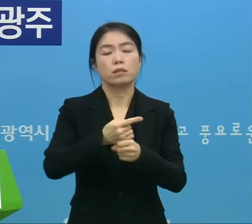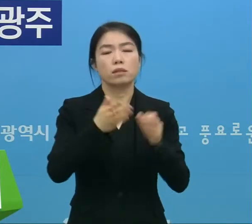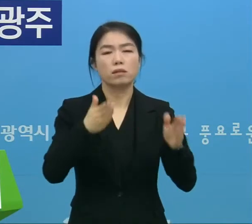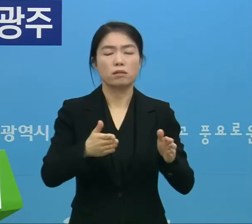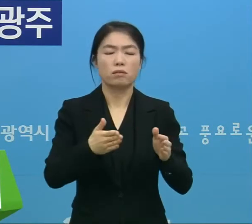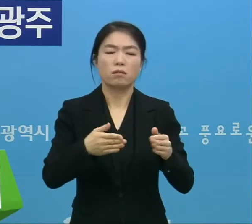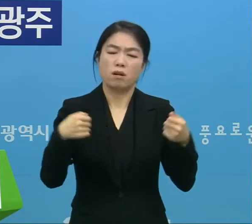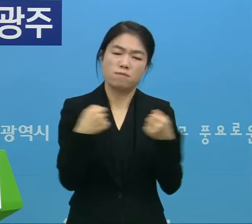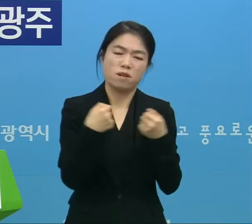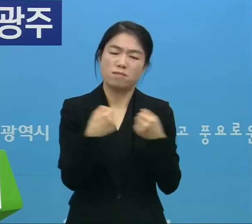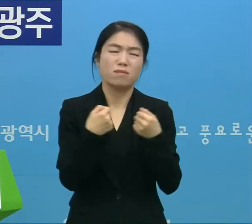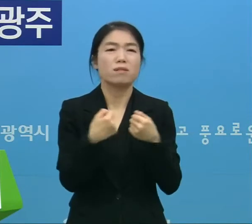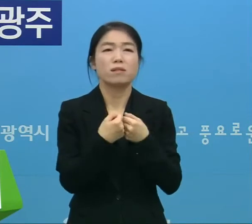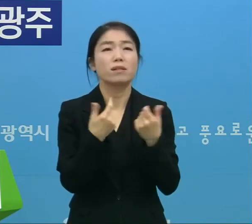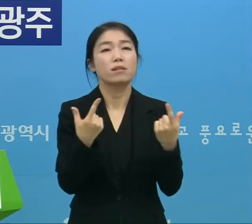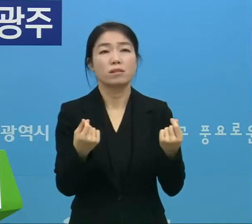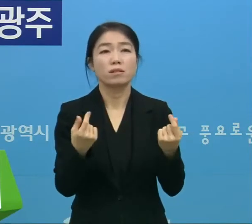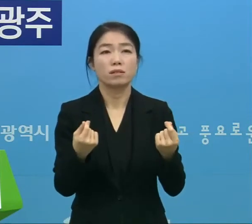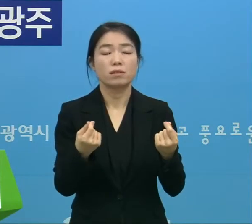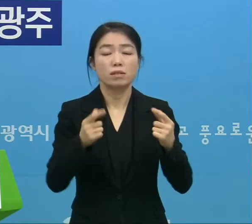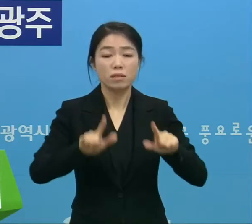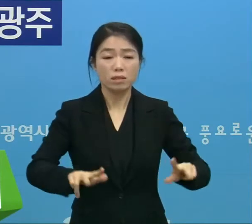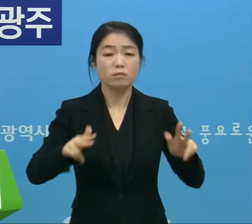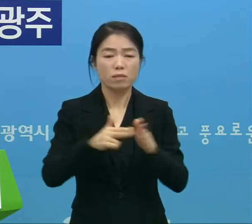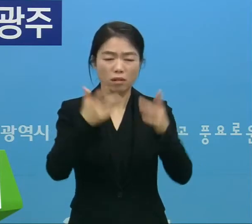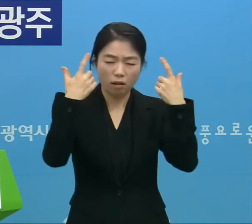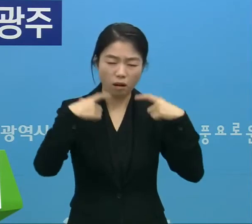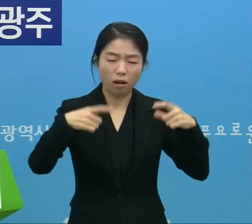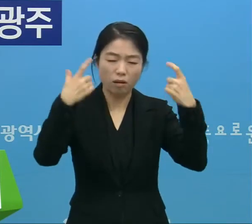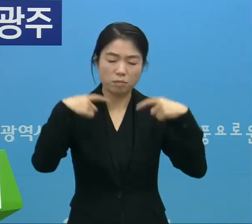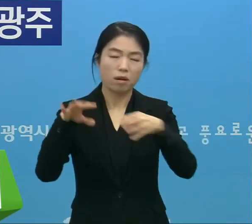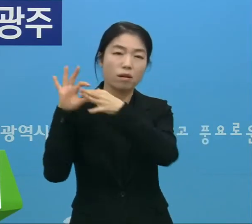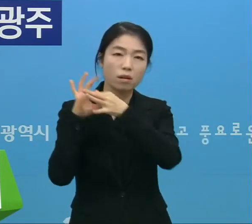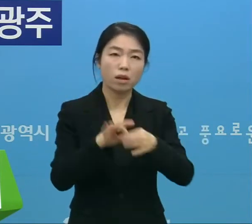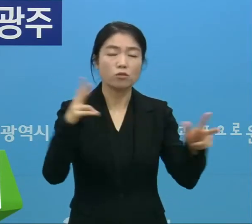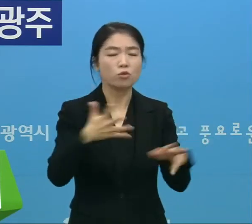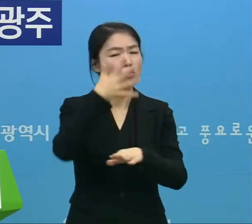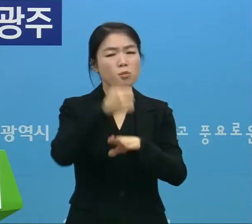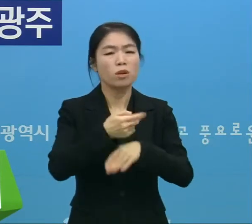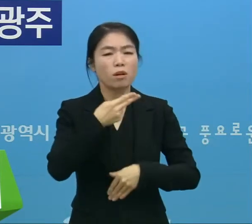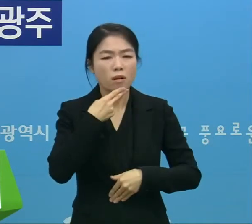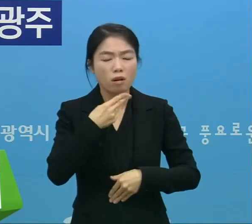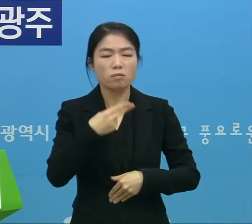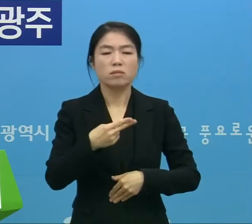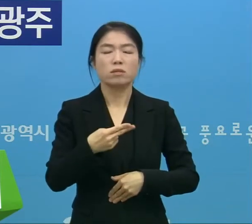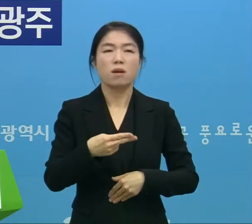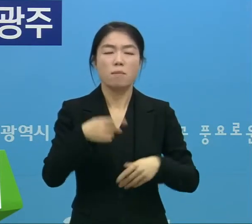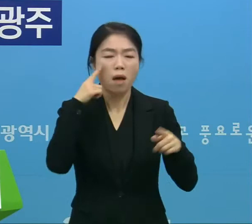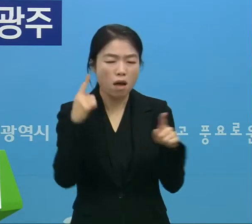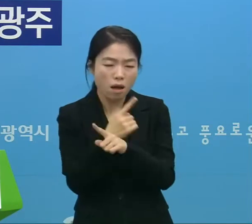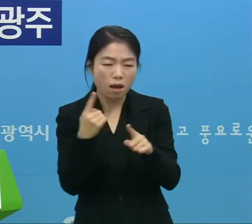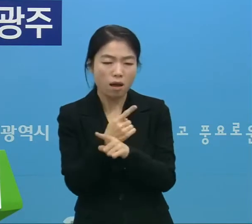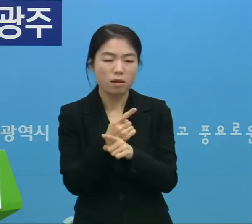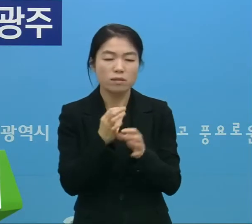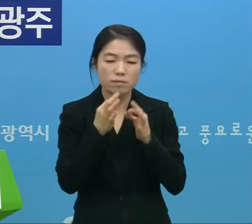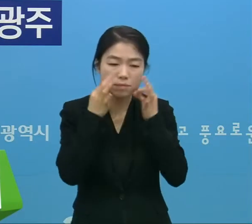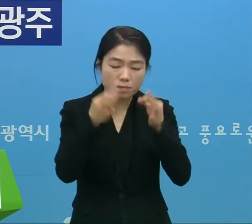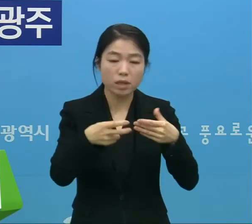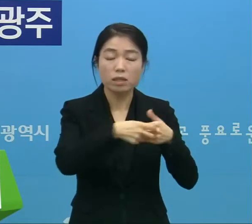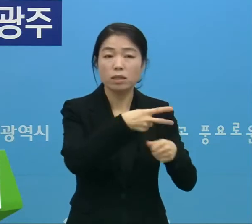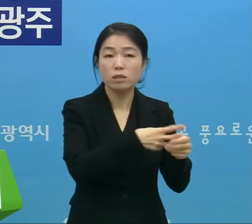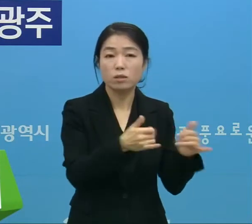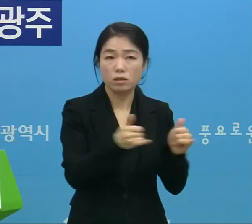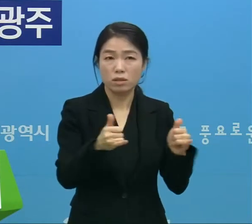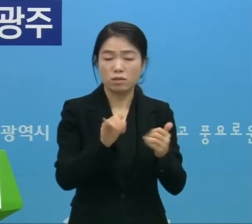사투를 벌리고 있습니다. 그간 밤낮 가리지 않고 주말도 없이 애써온 의료진과 방역